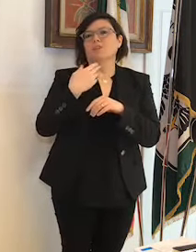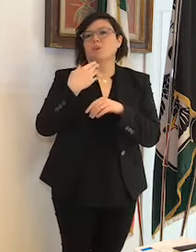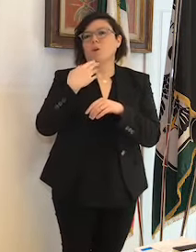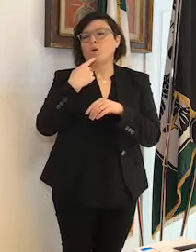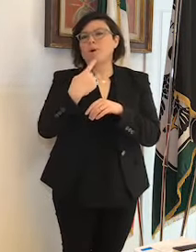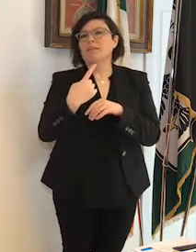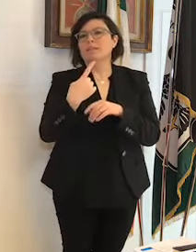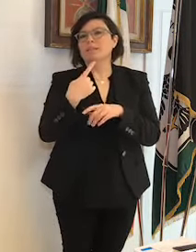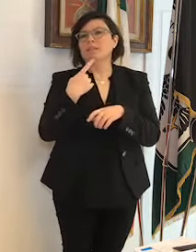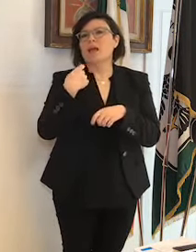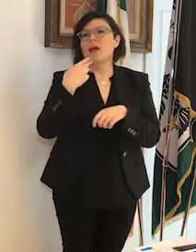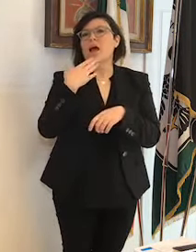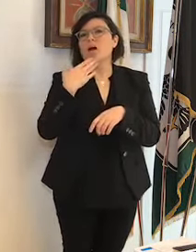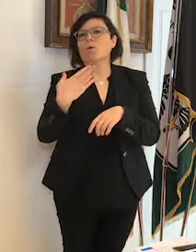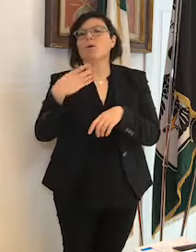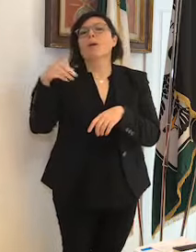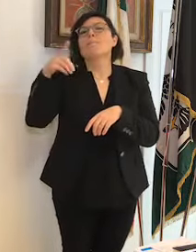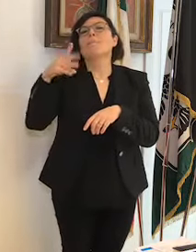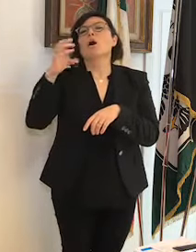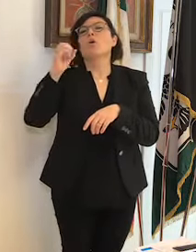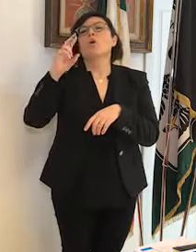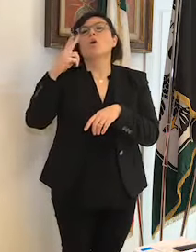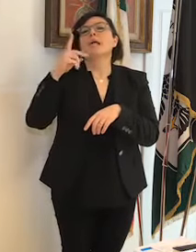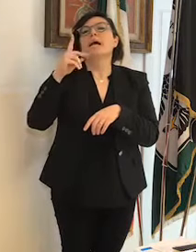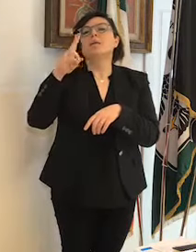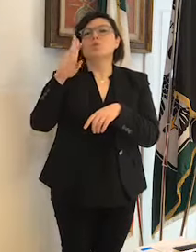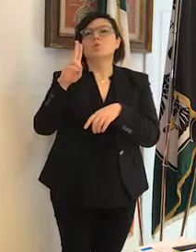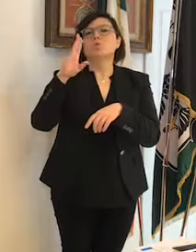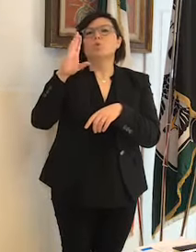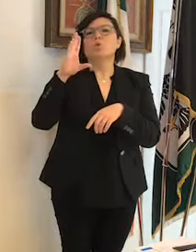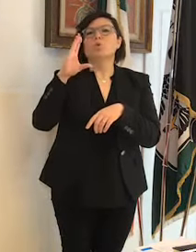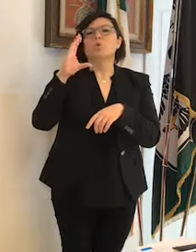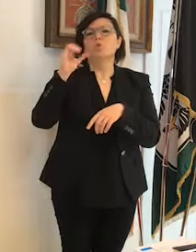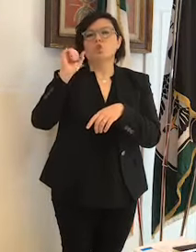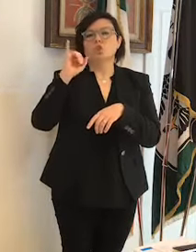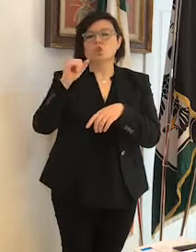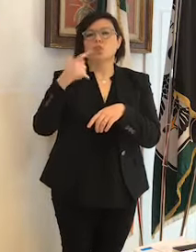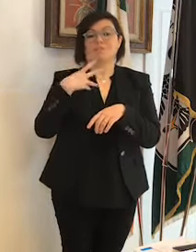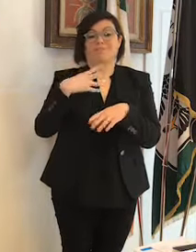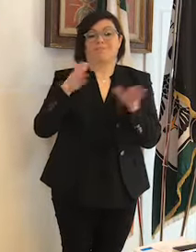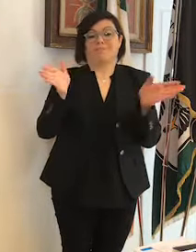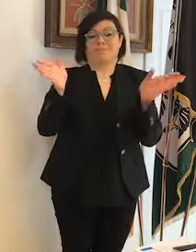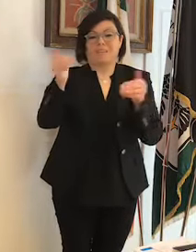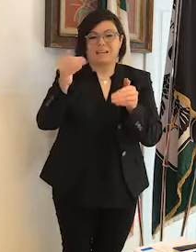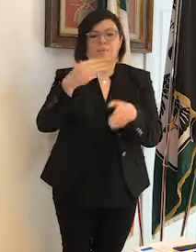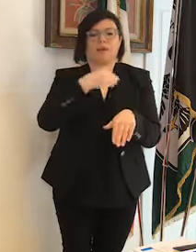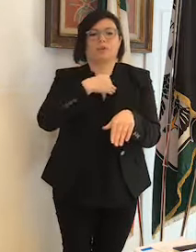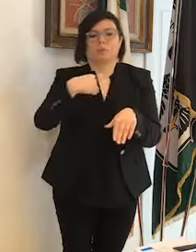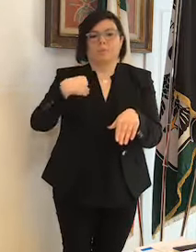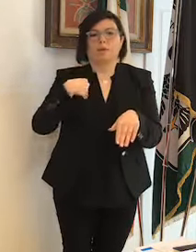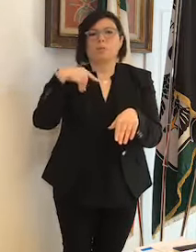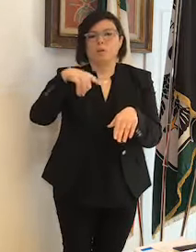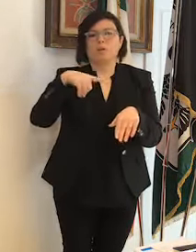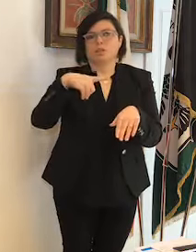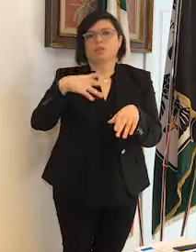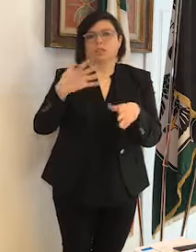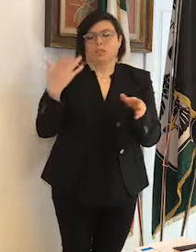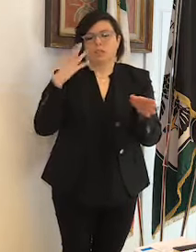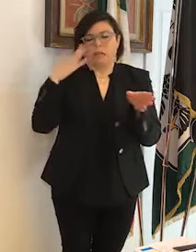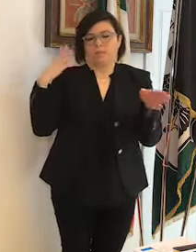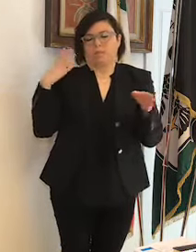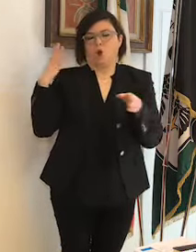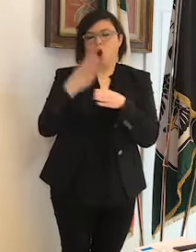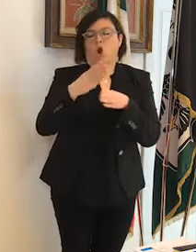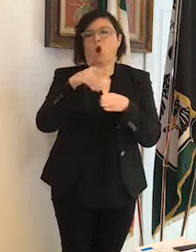al nuovo facente funzione, Paolo Carducci, insomma il reparto di pneumologia è uno di quelli maggiormente interessato da